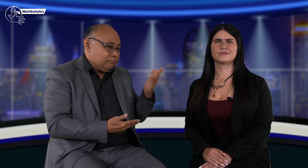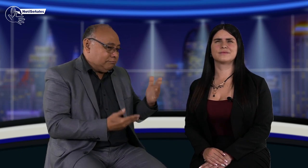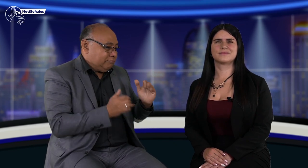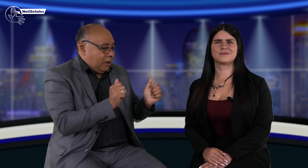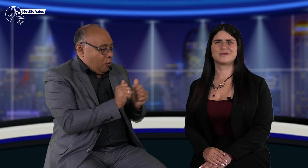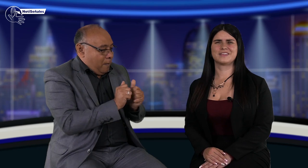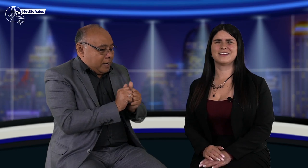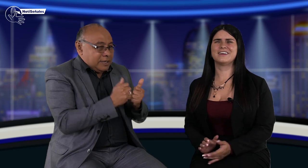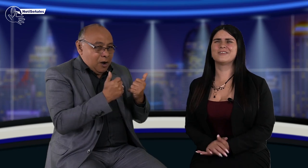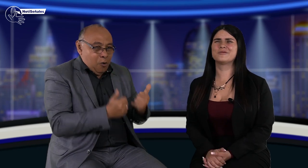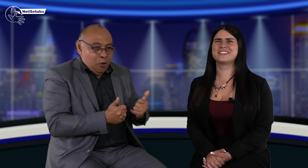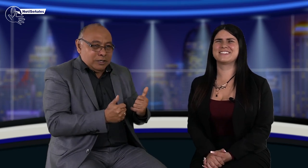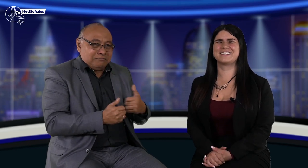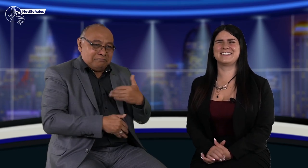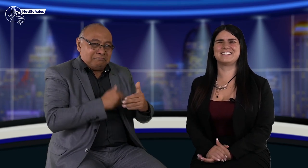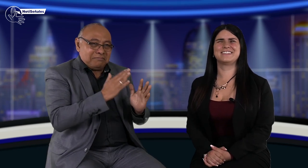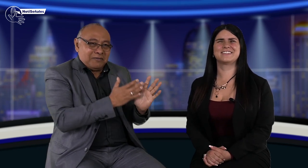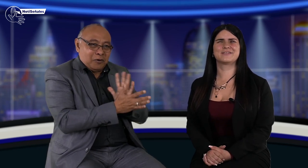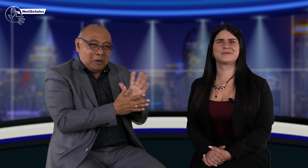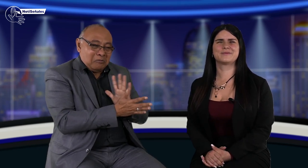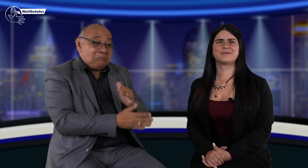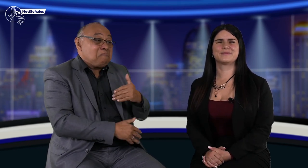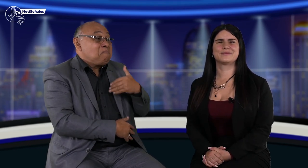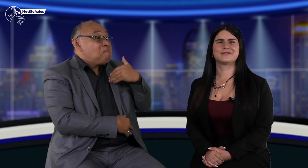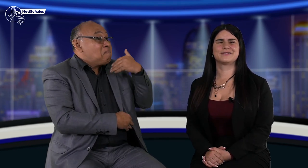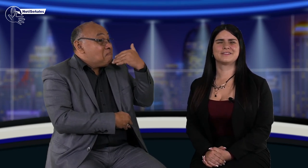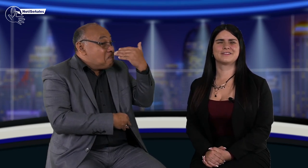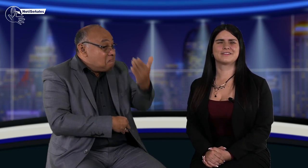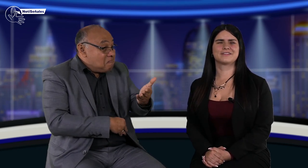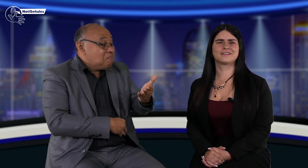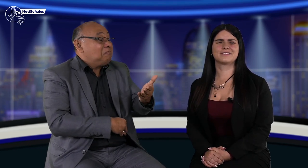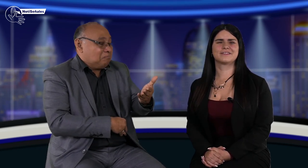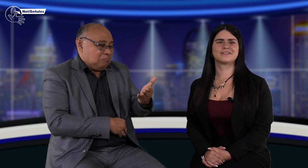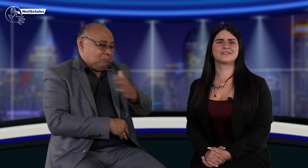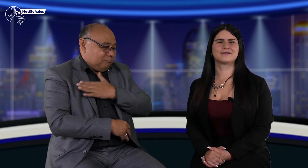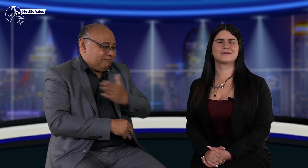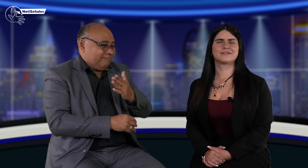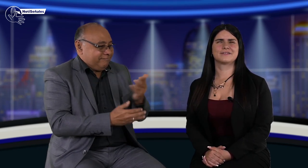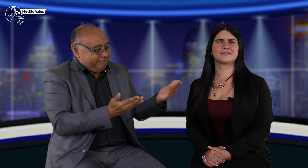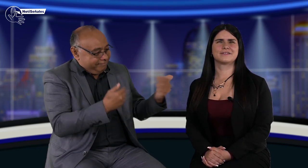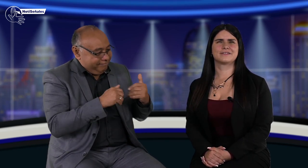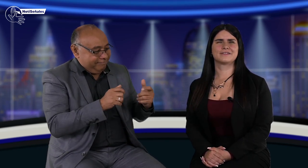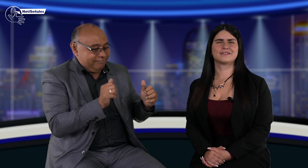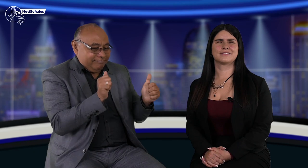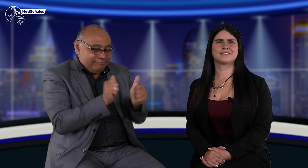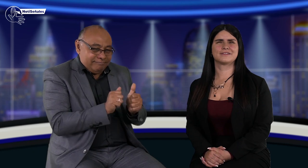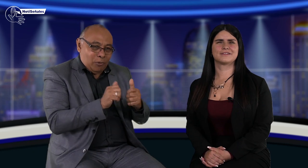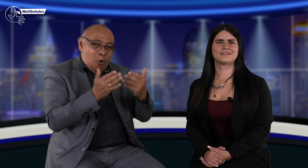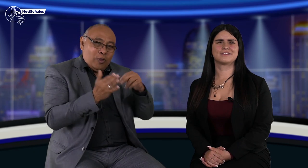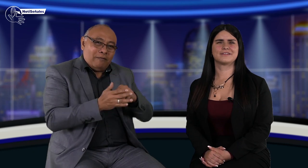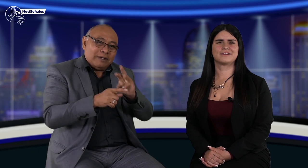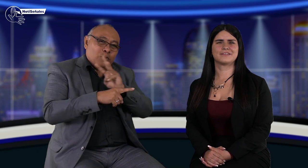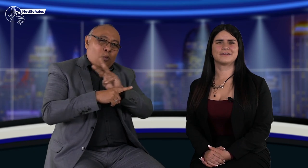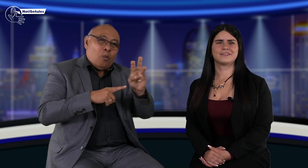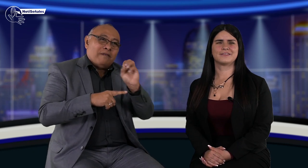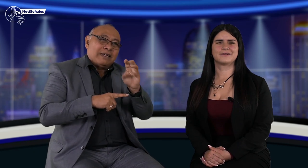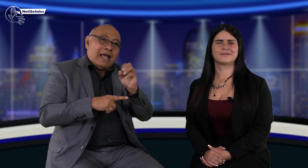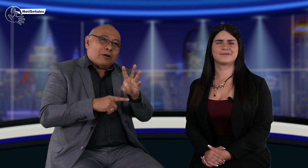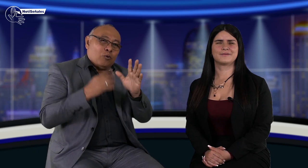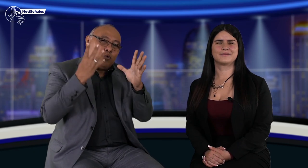acompañarnos, por darnos esta valiosa información. Posteriormente te recibiremos con gusto para que nos acompañes nuevamente en la transmisión